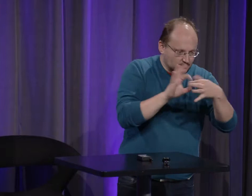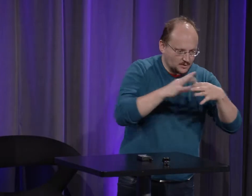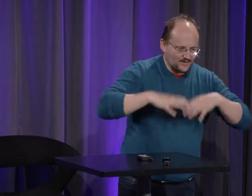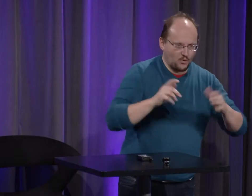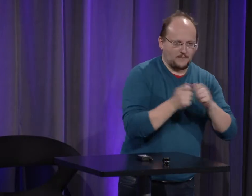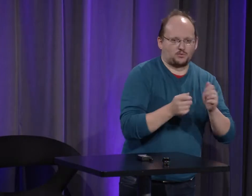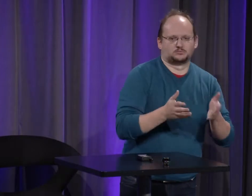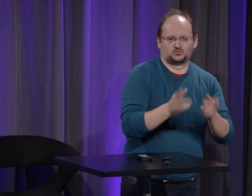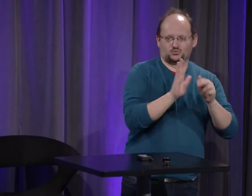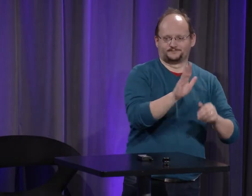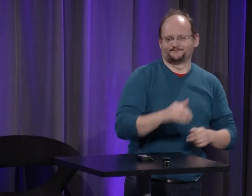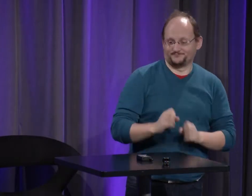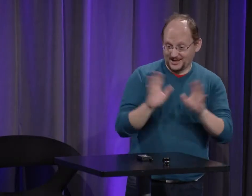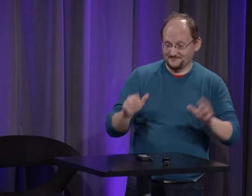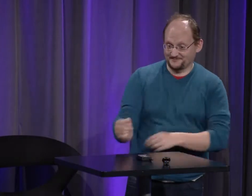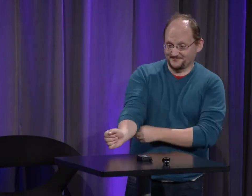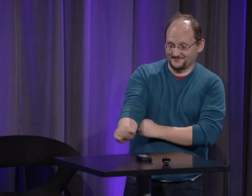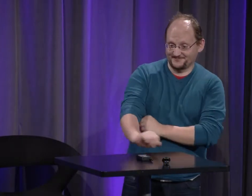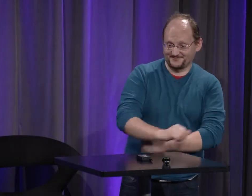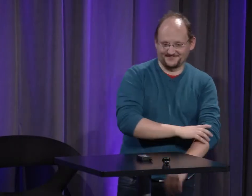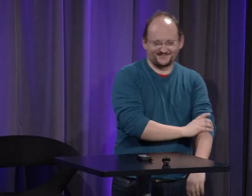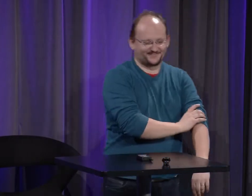tenues vestimentaires on a oublié cela voilà c'est clair ?